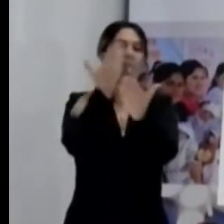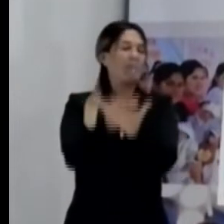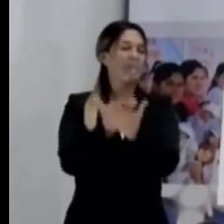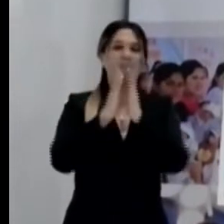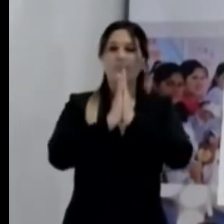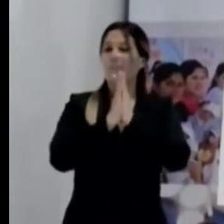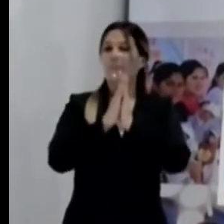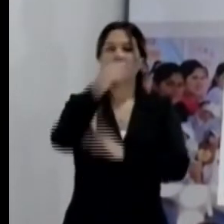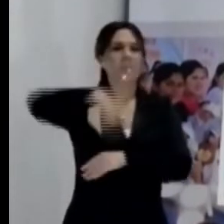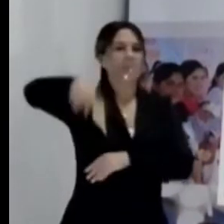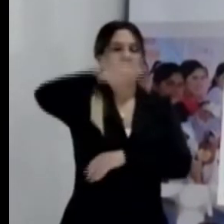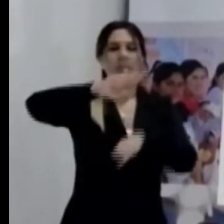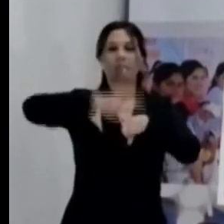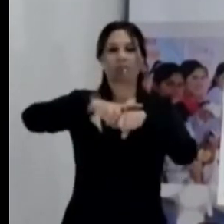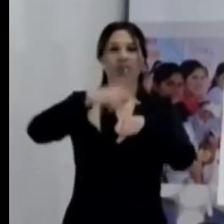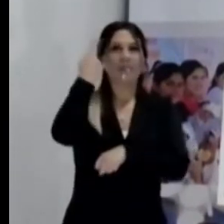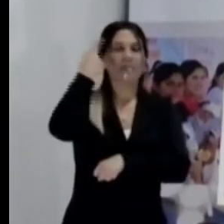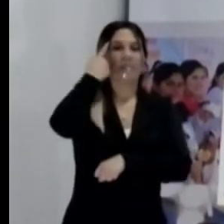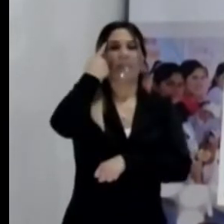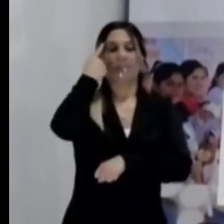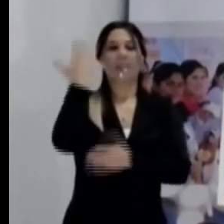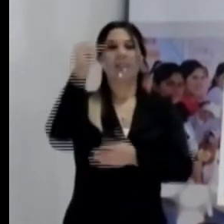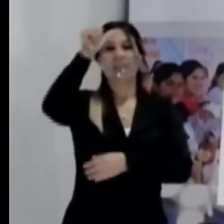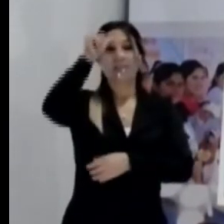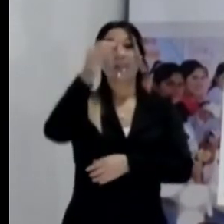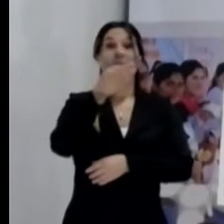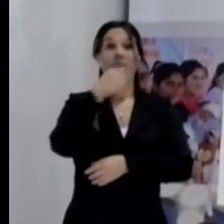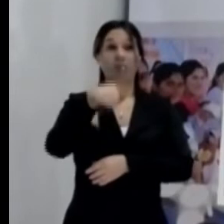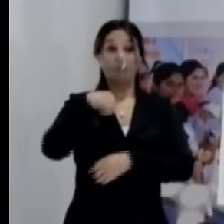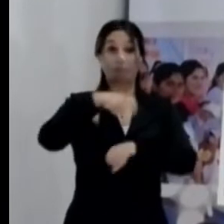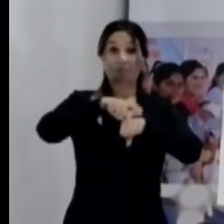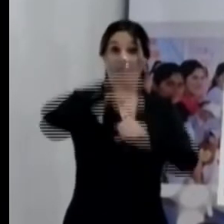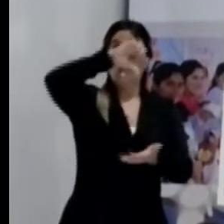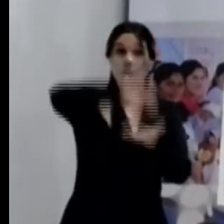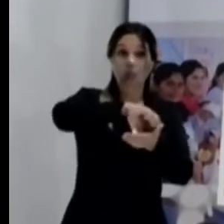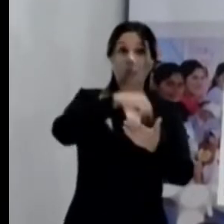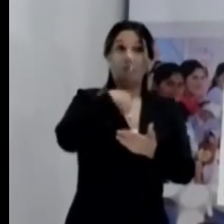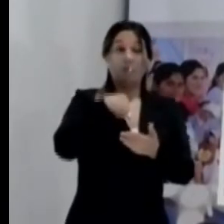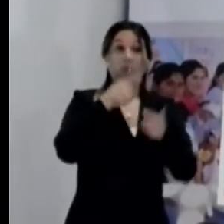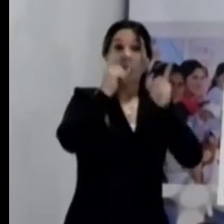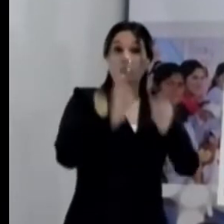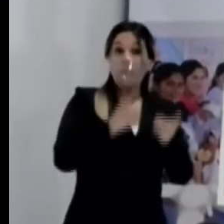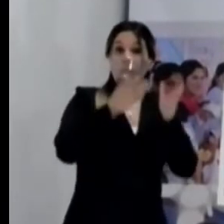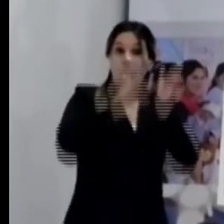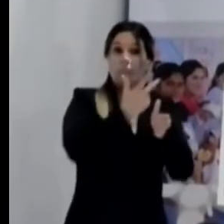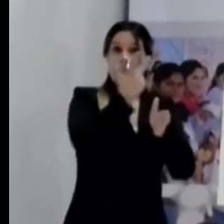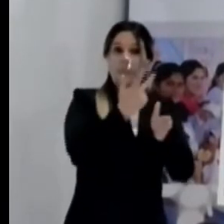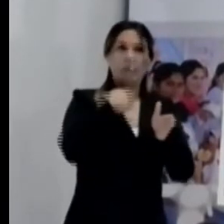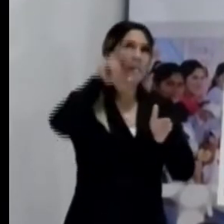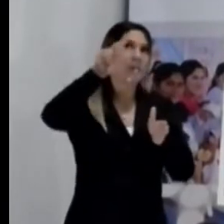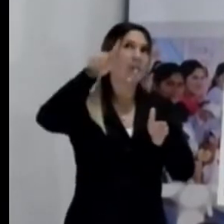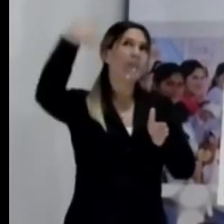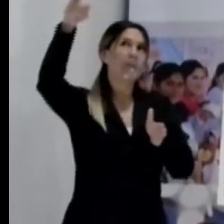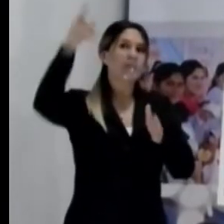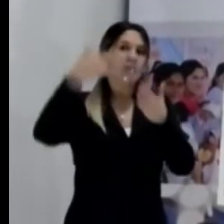ese sentido común. El transmitir el virus, el movilizarnos sin cuidado va a poner en riesgo a